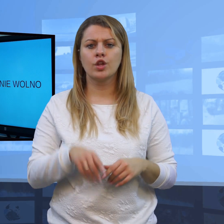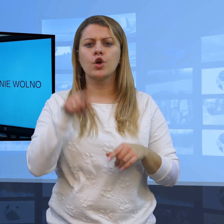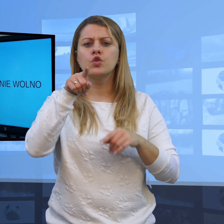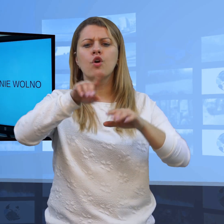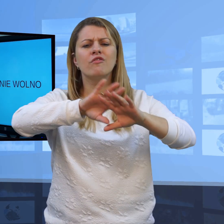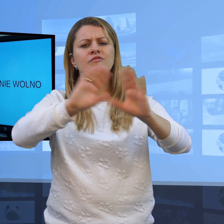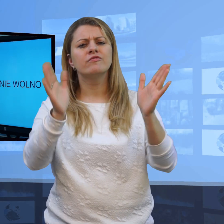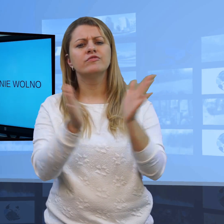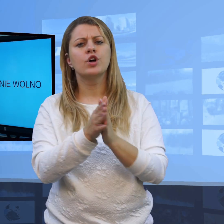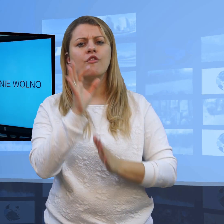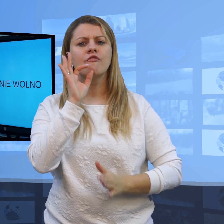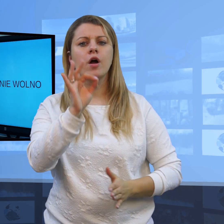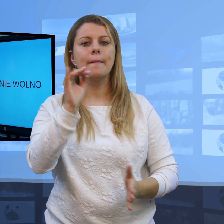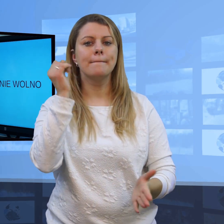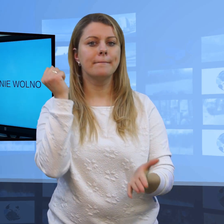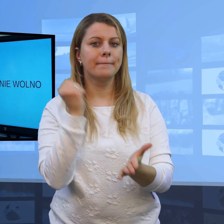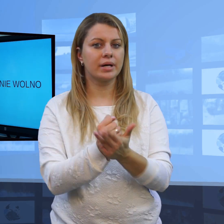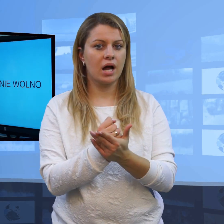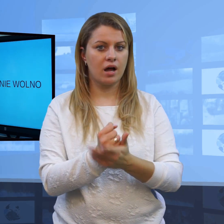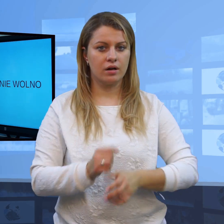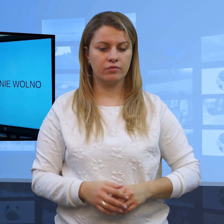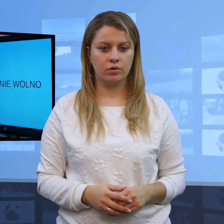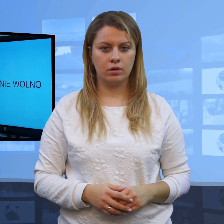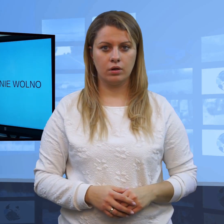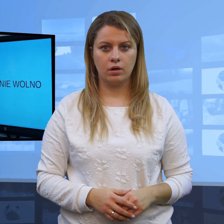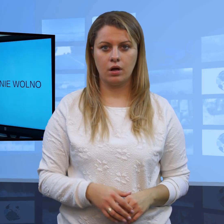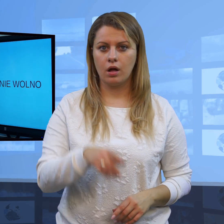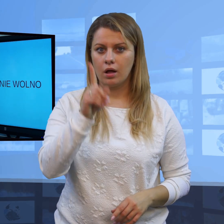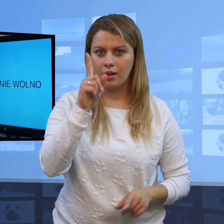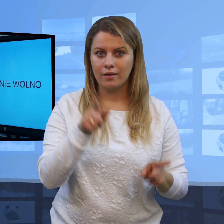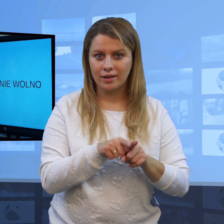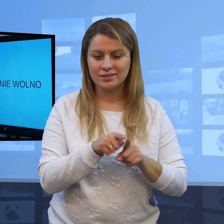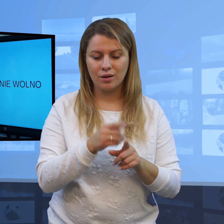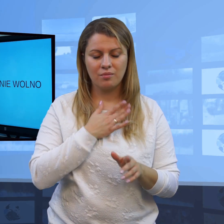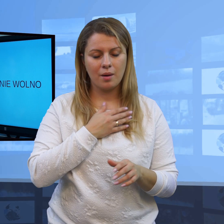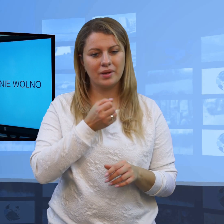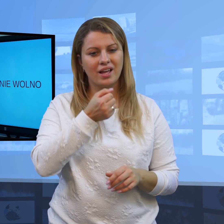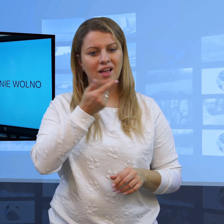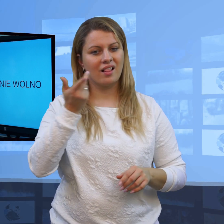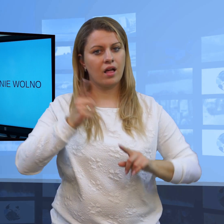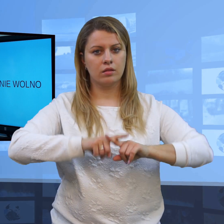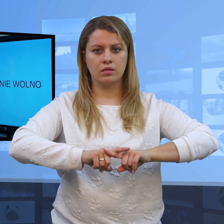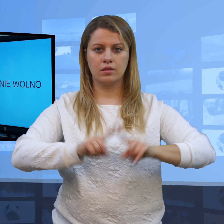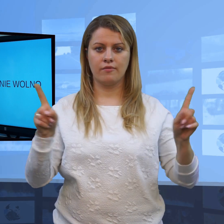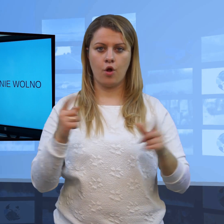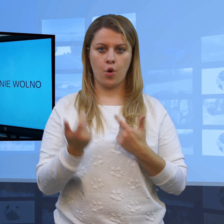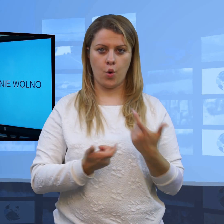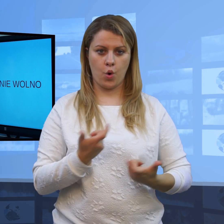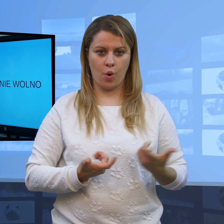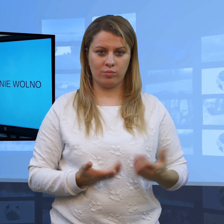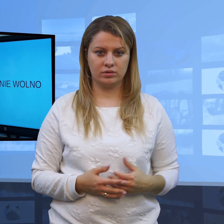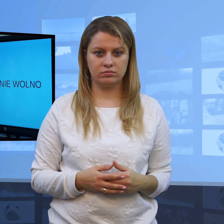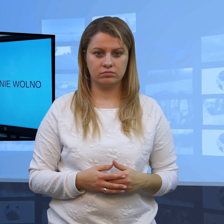To są Państwa prawa, ale jest też wiele kwestii, których Państwu absolutnie nie wolno, bo dziennikarz ma też